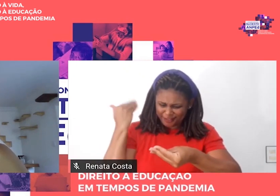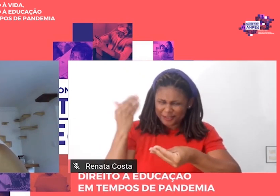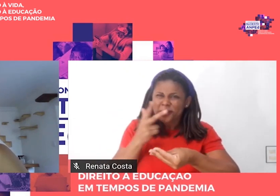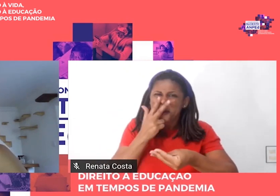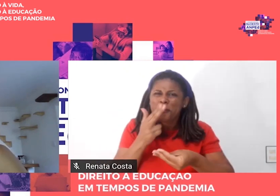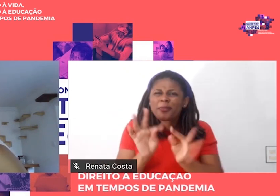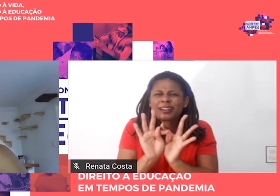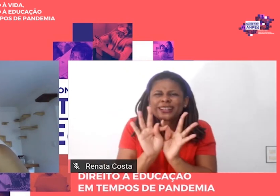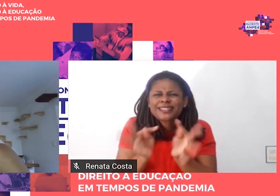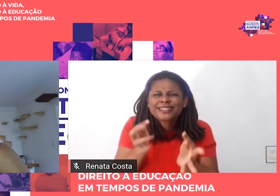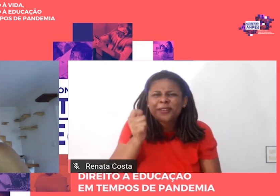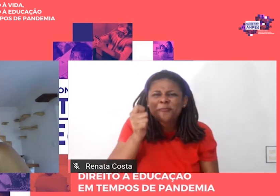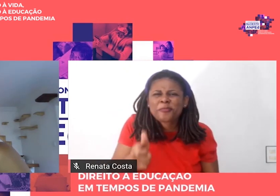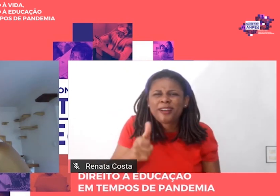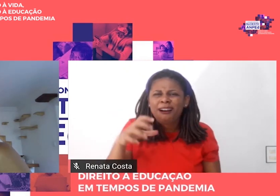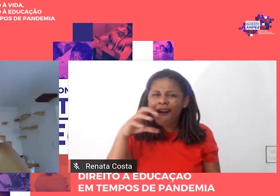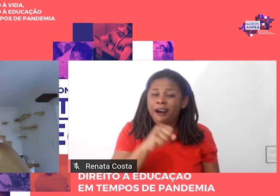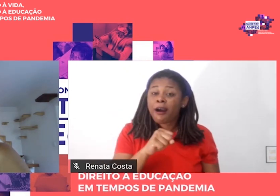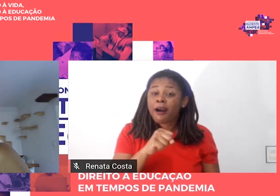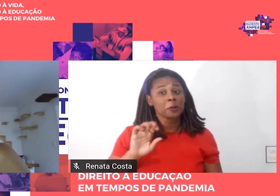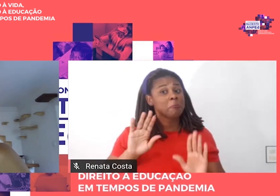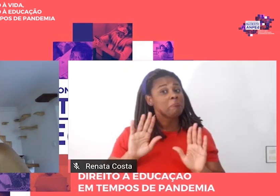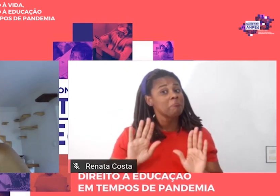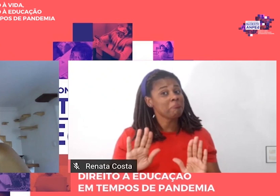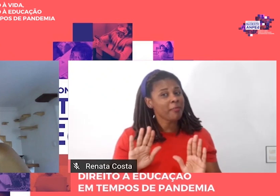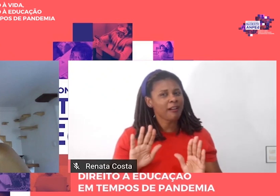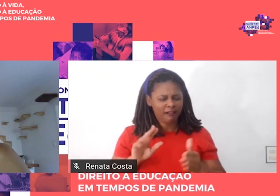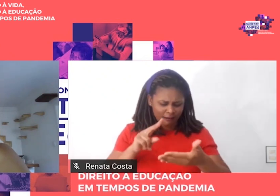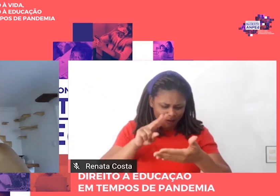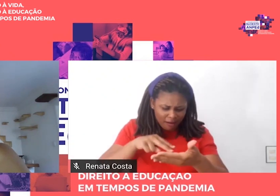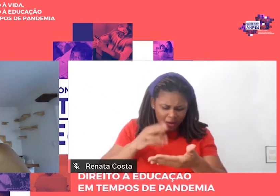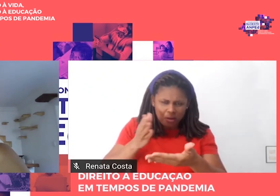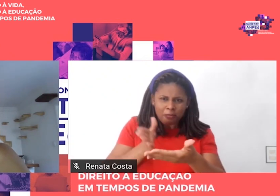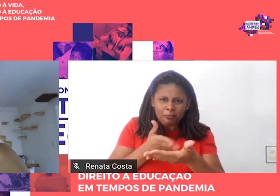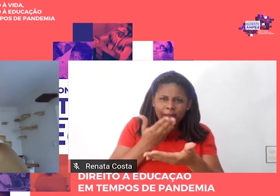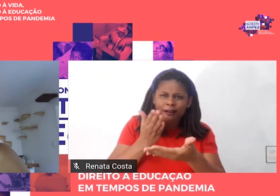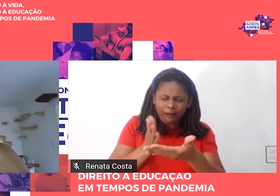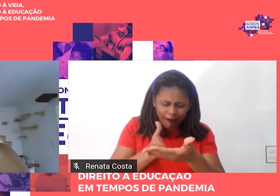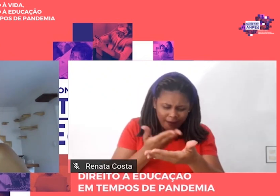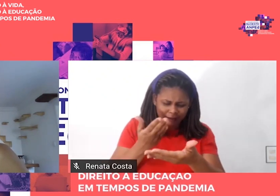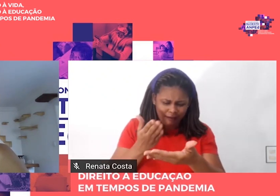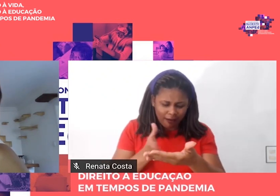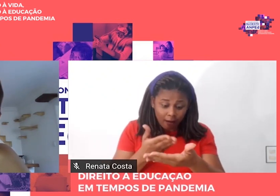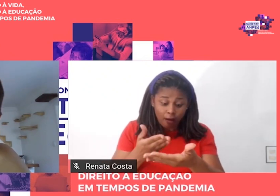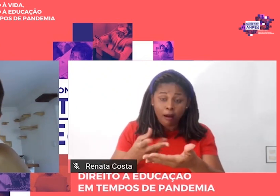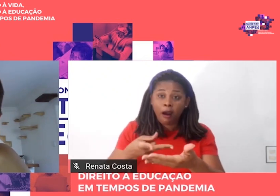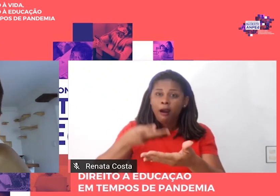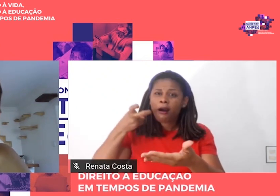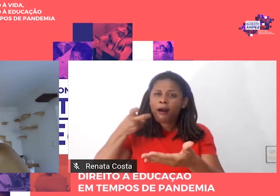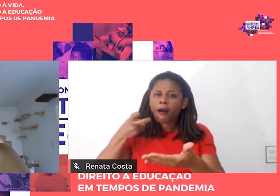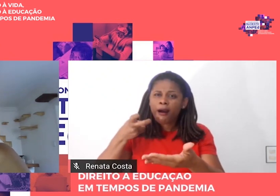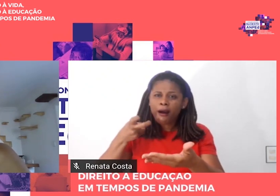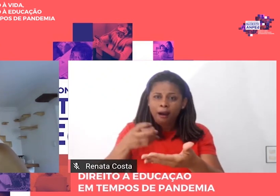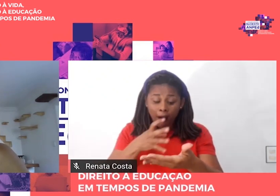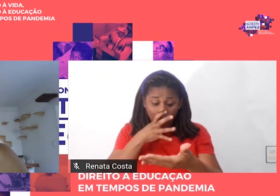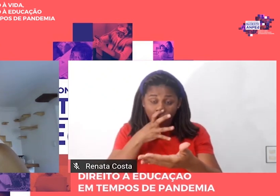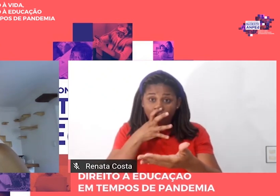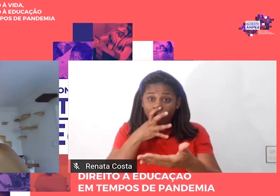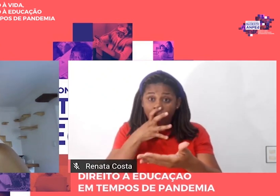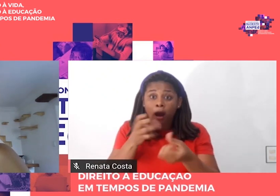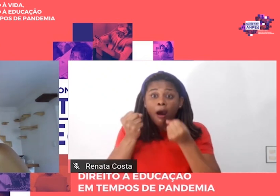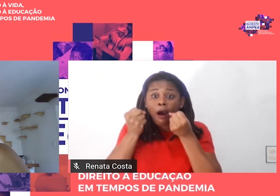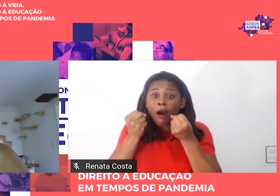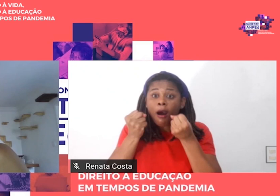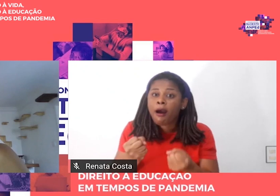leitura. Porém, conforme avançava as páginas, fui me dando conta da sua complexidade que